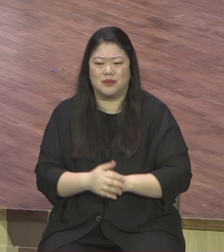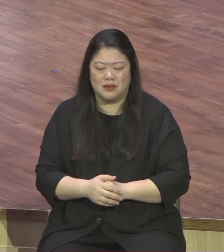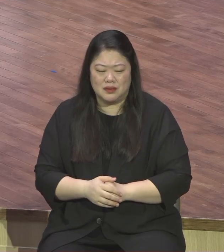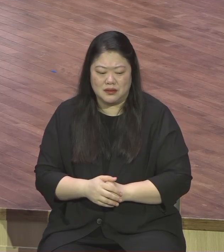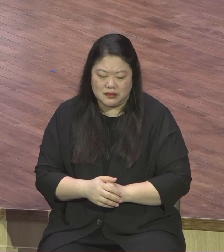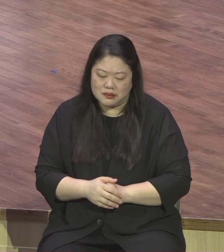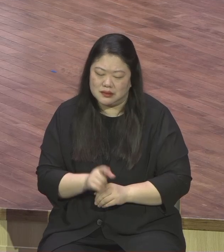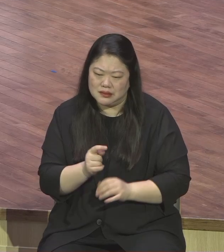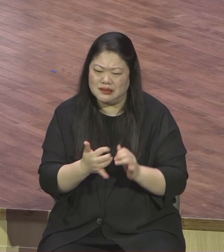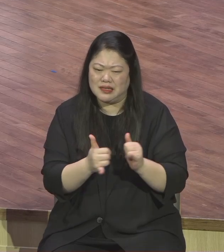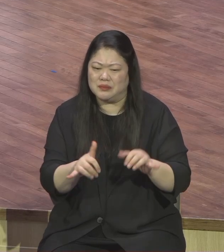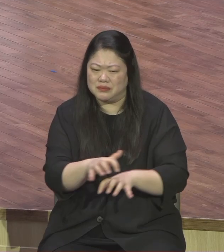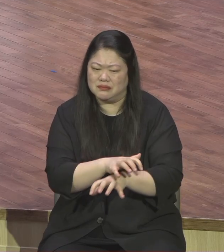안갑니까 전도회 상처받았어요